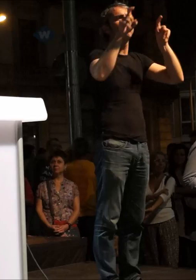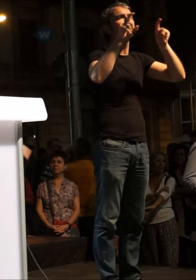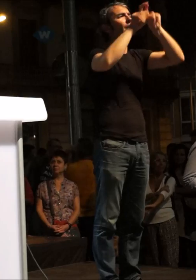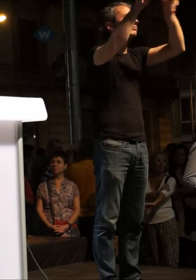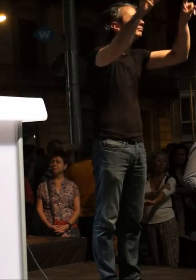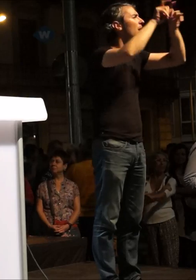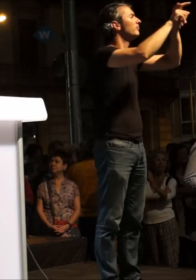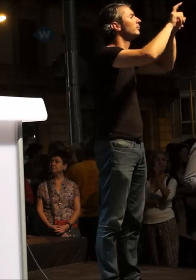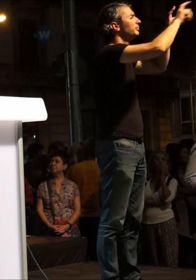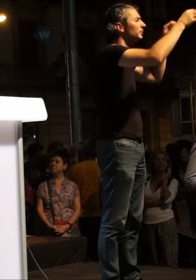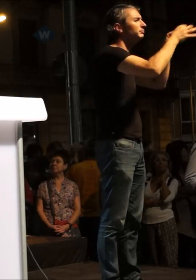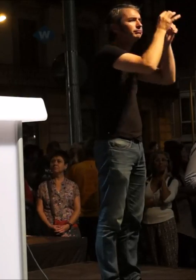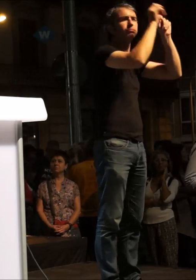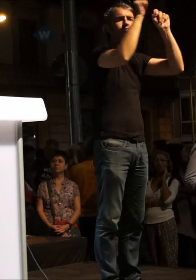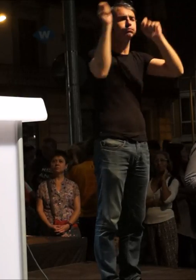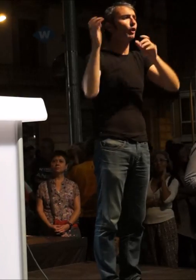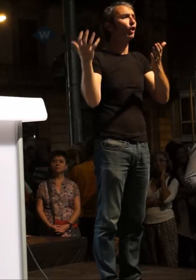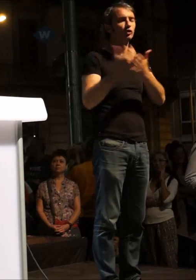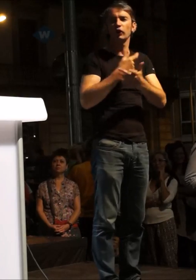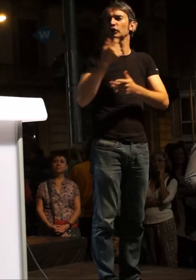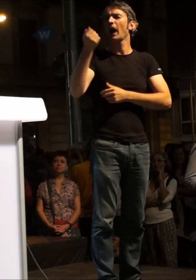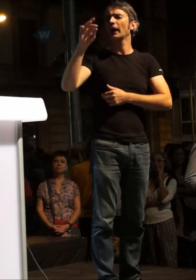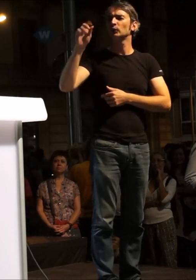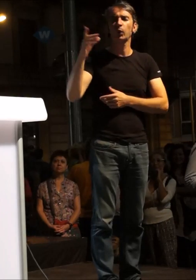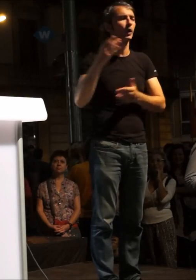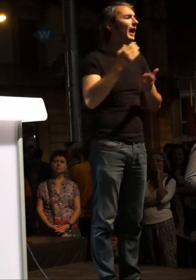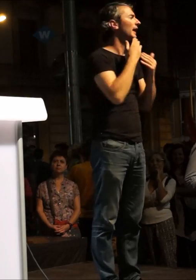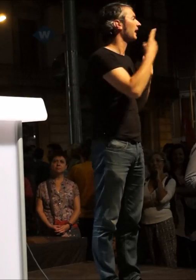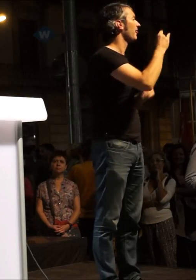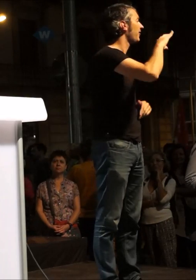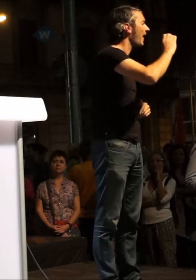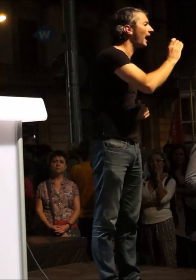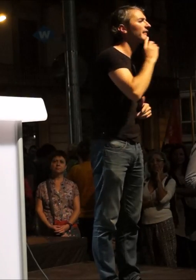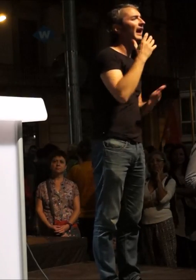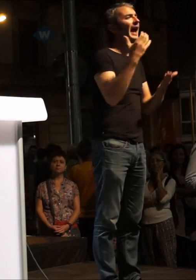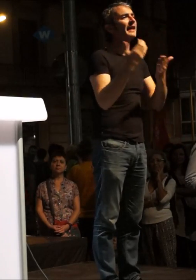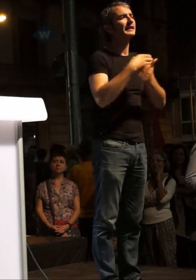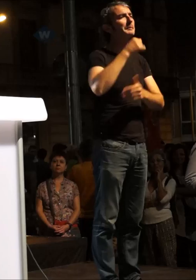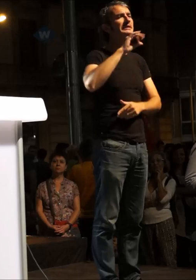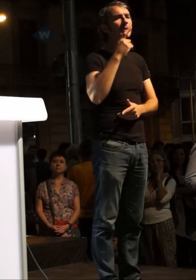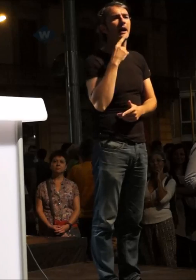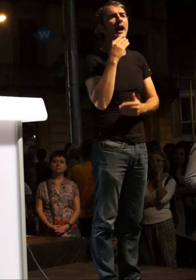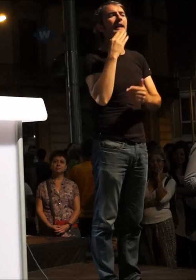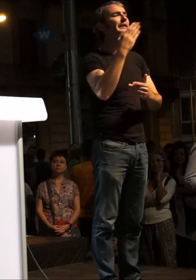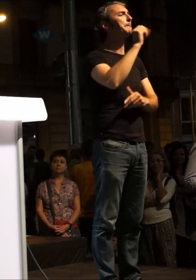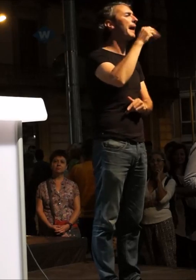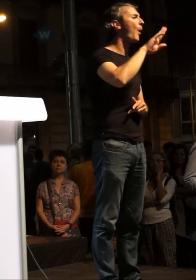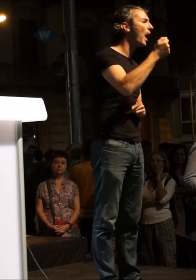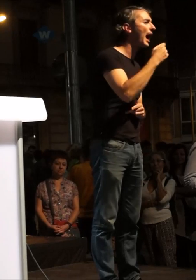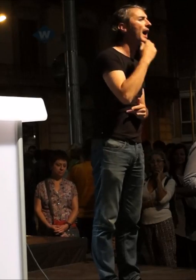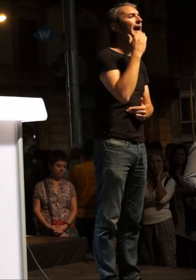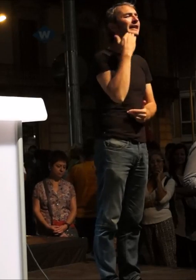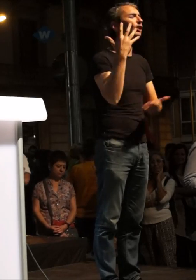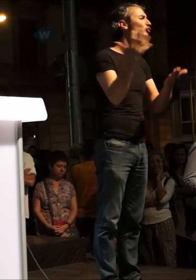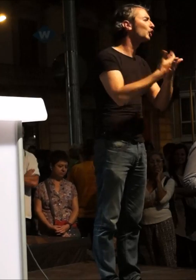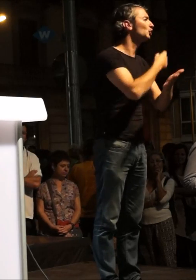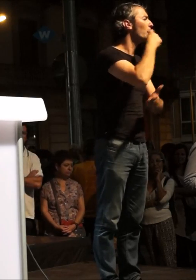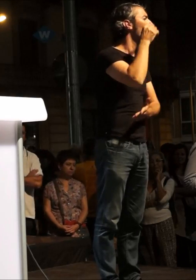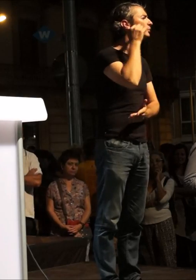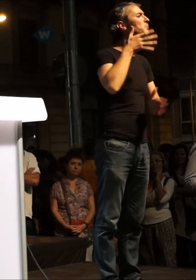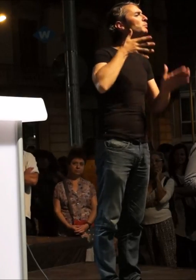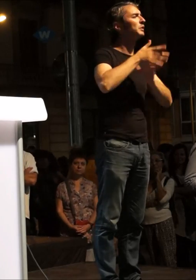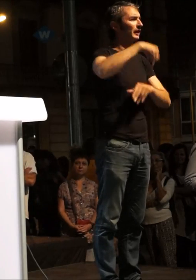muntant la infraestructura. Gràcies, Artur, gràcies, Vida, gràcies, Marçal, gràcies, Paula, gràcies a totes i a tots per